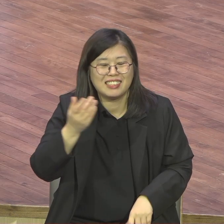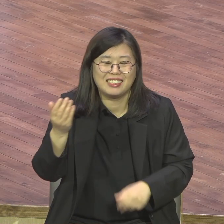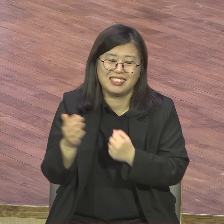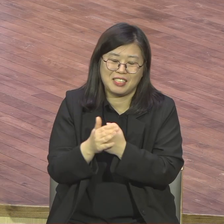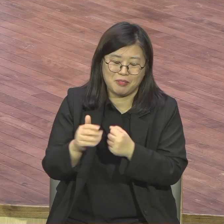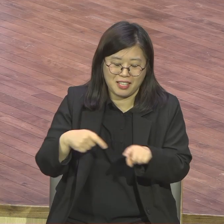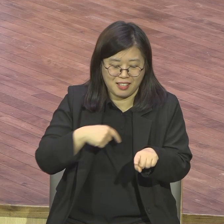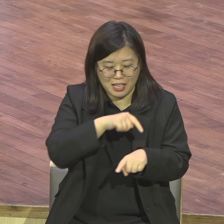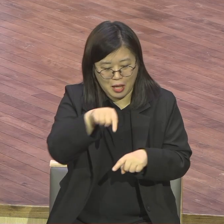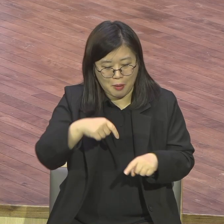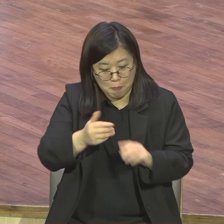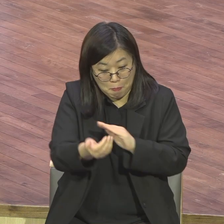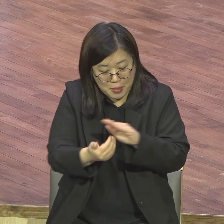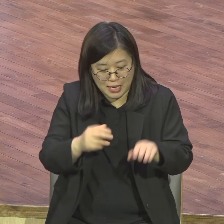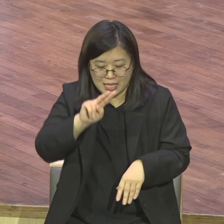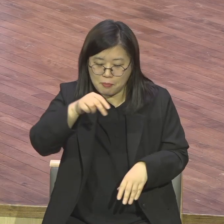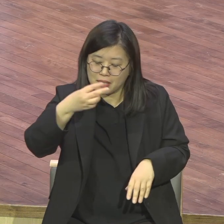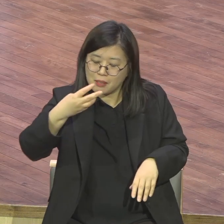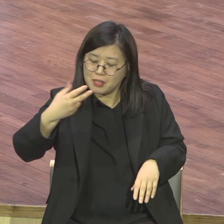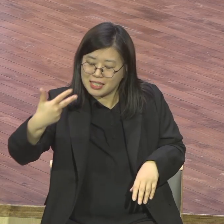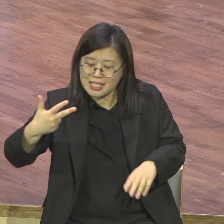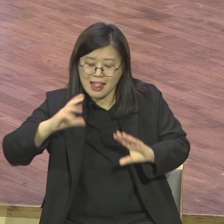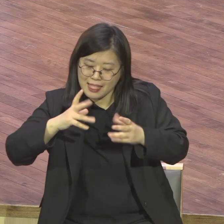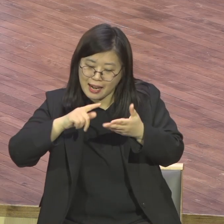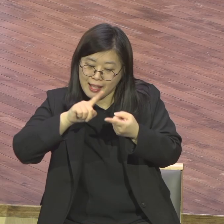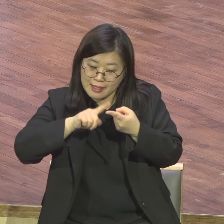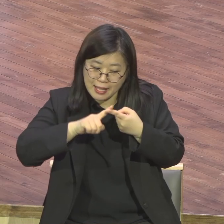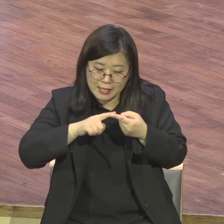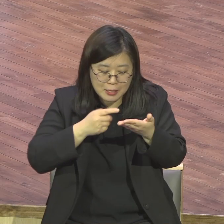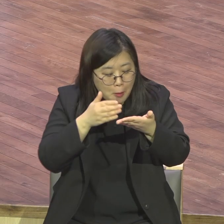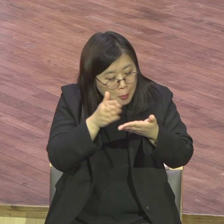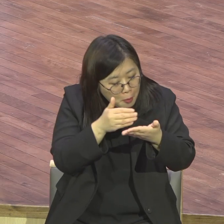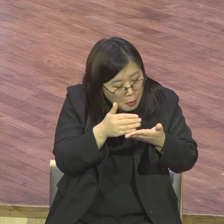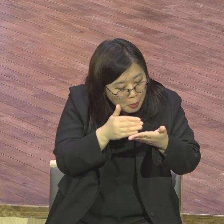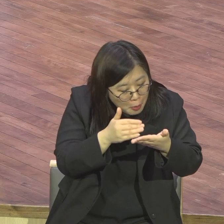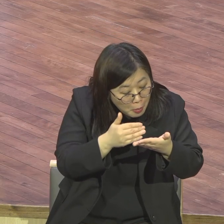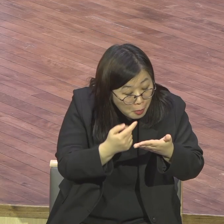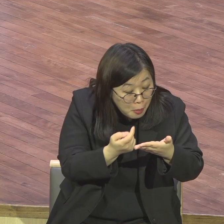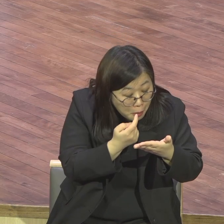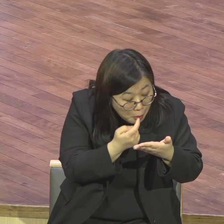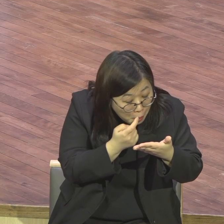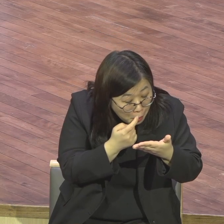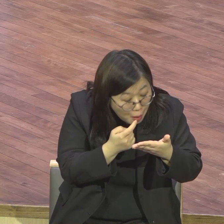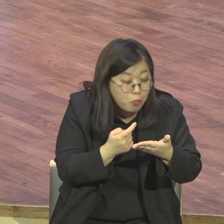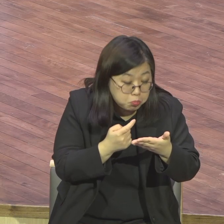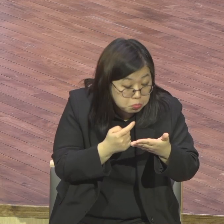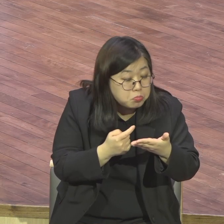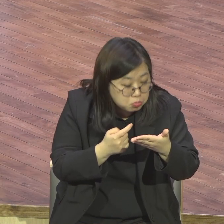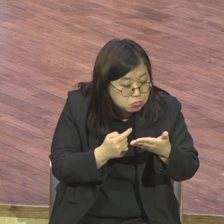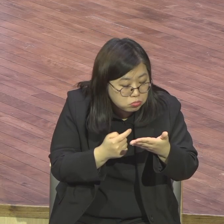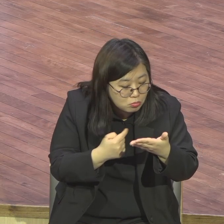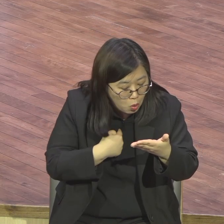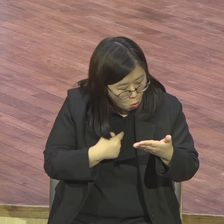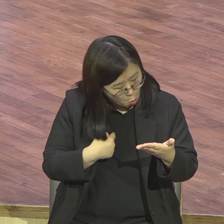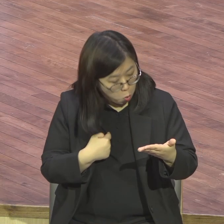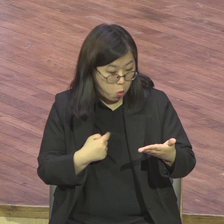오면 하나님 내가 인마를 위해서 기도하겠습니다 그렇게 놓고 이제 기도를 한다